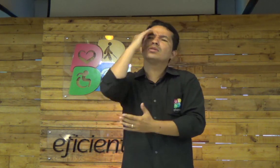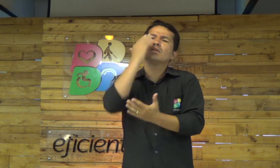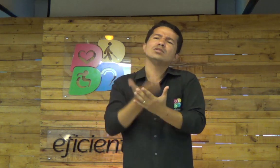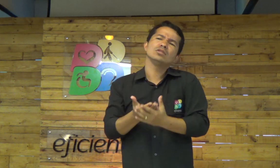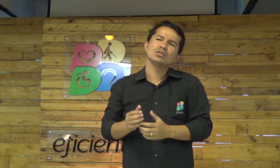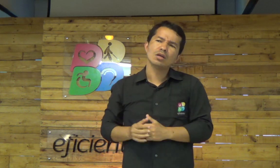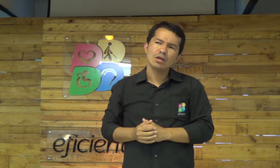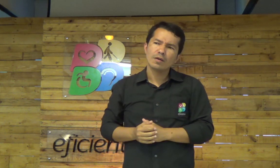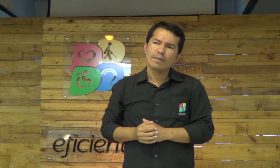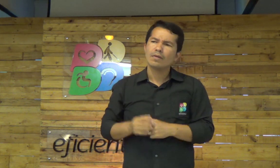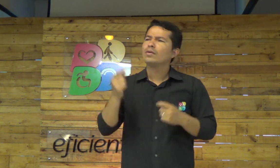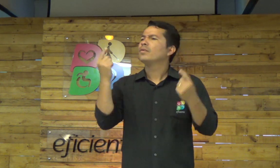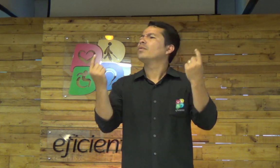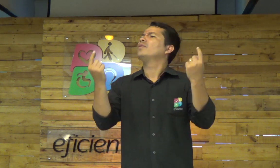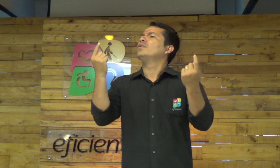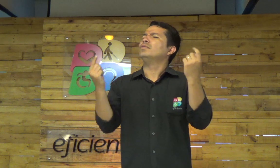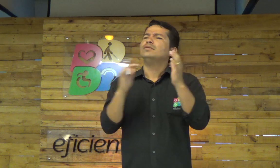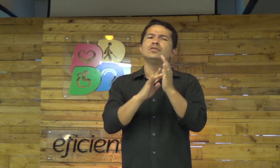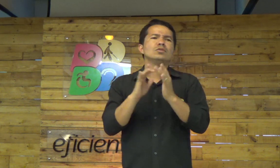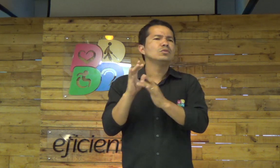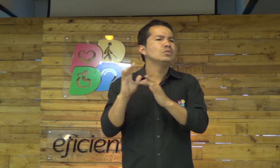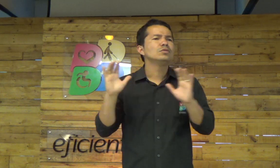Mas, em qual Jesus você acredita? Em qual Jesus?